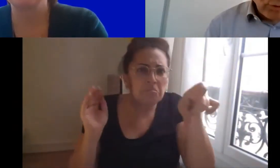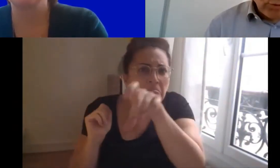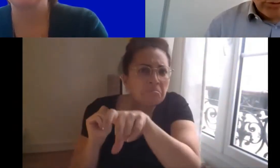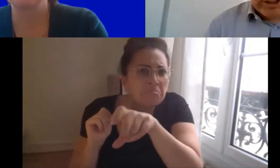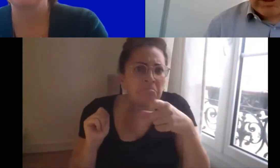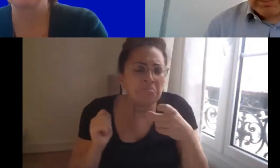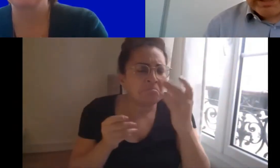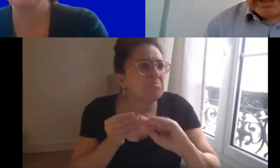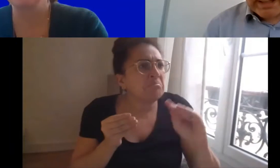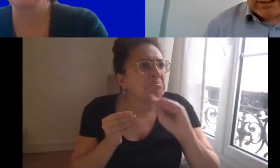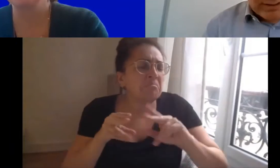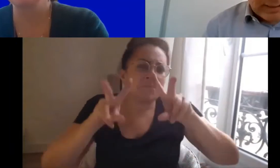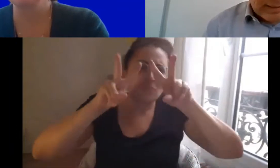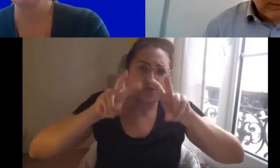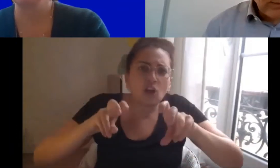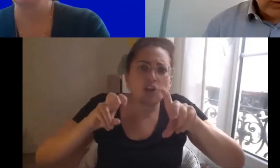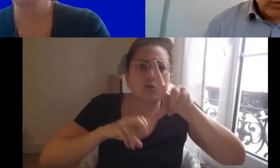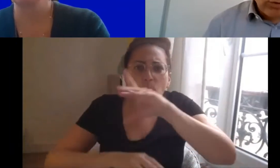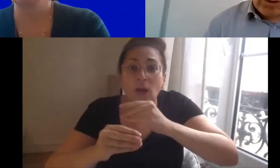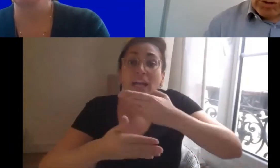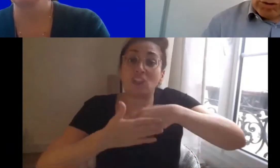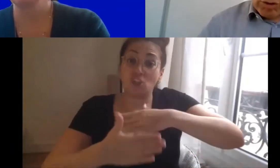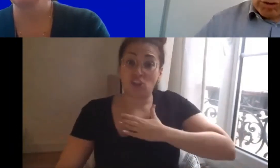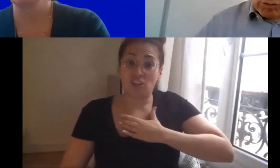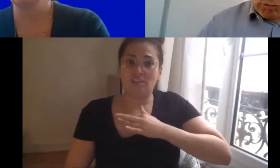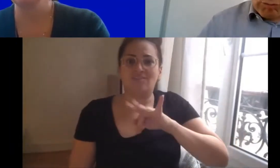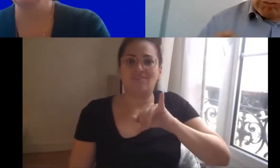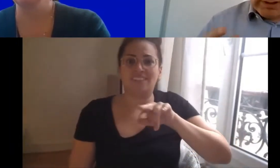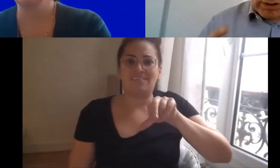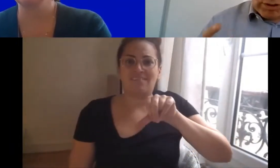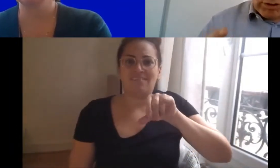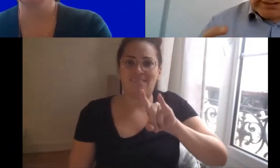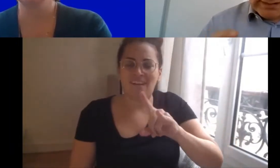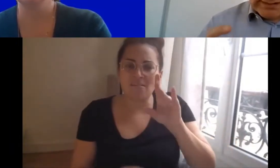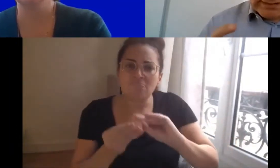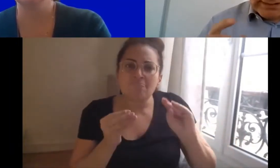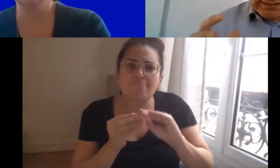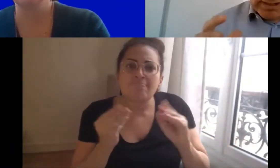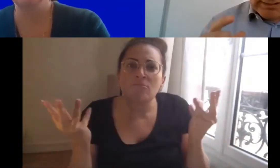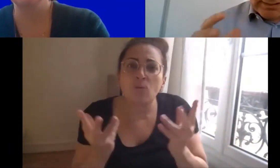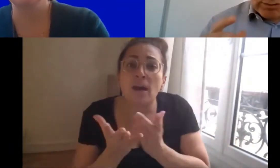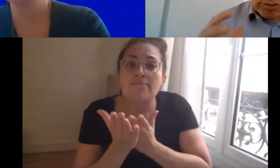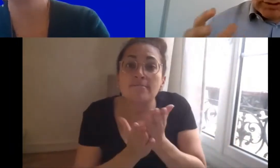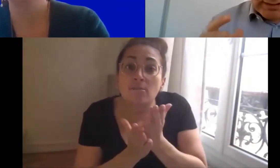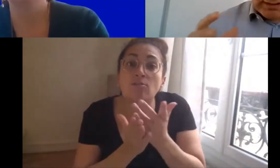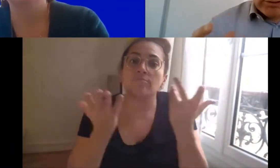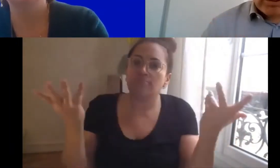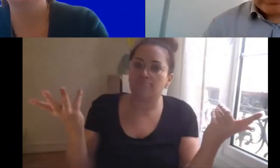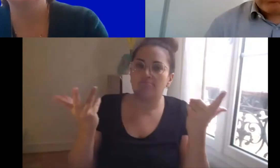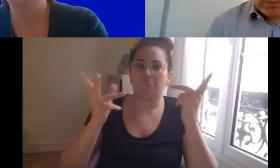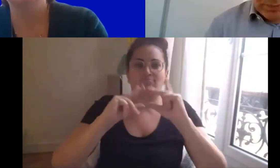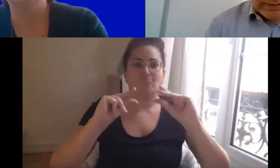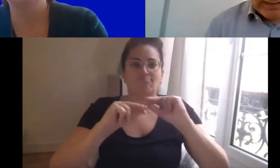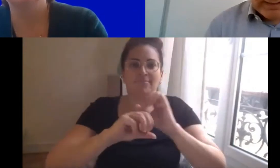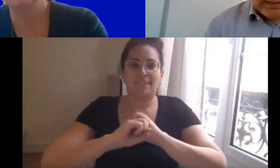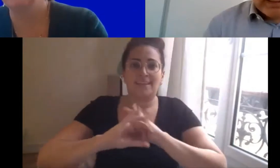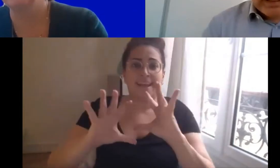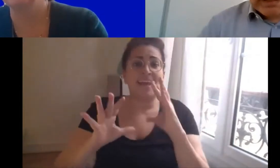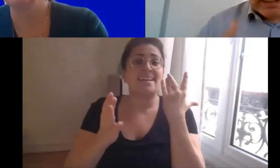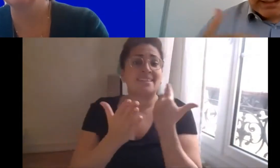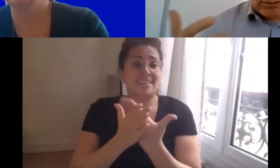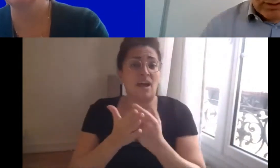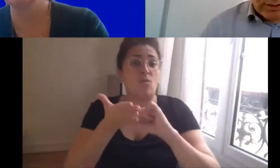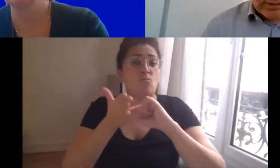appliquée à la FIRA. Donc, vous voyez, c'est basé sur ces trois piliers